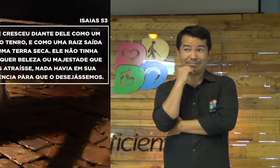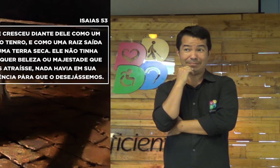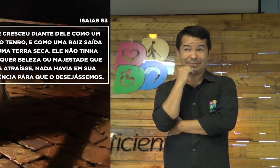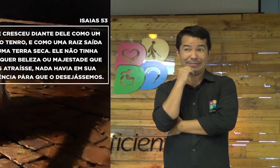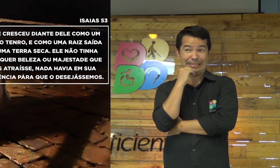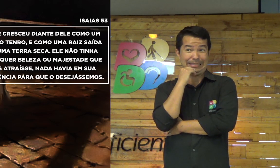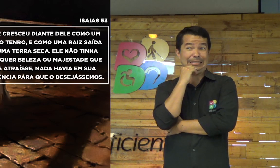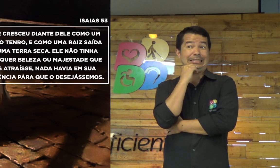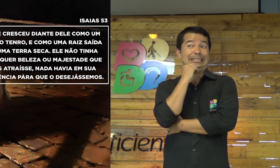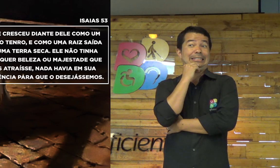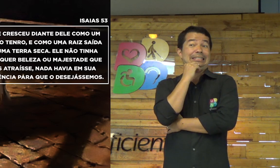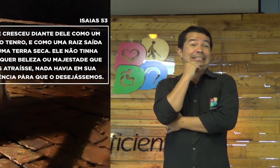Como é você?